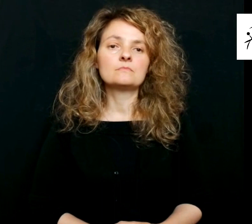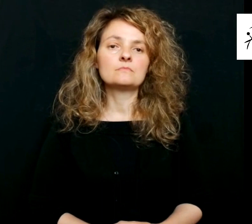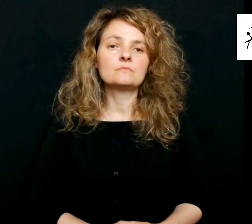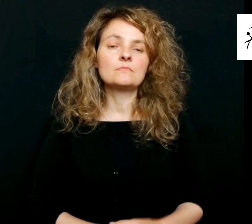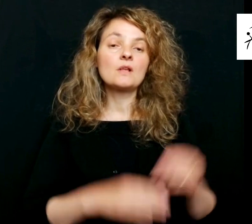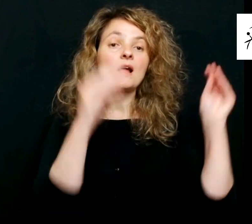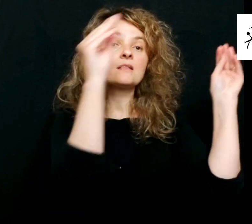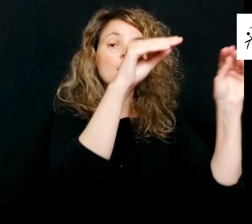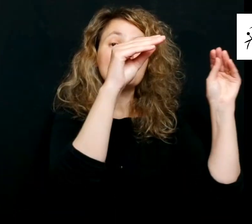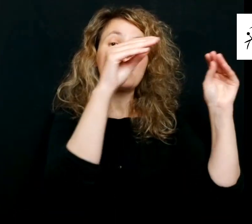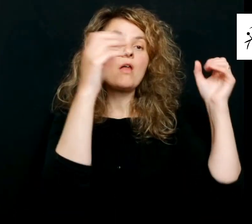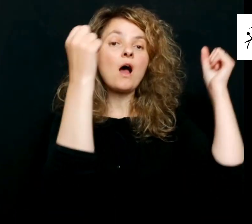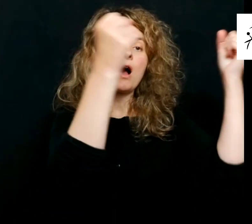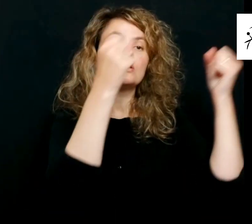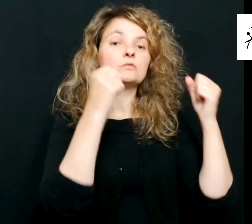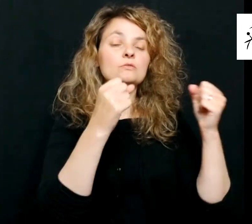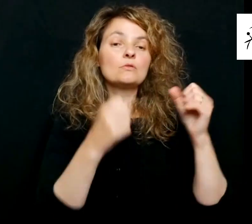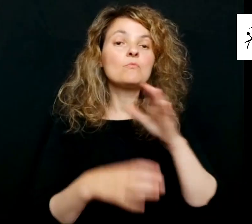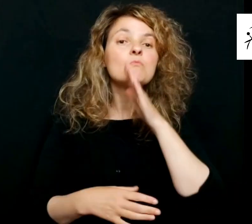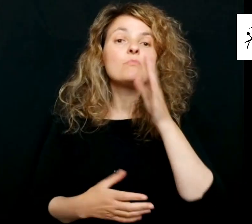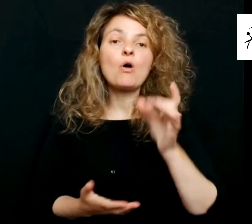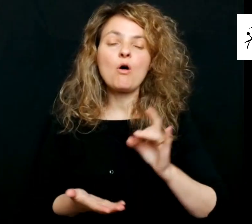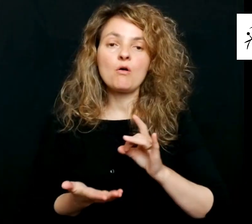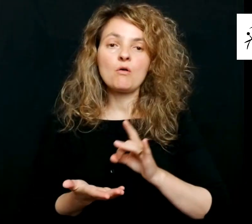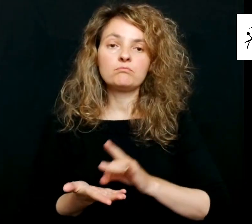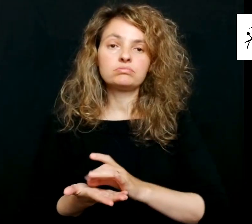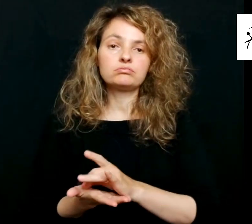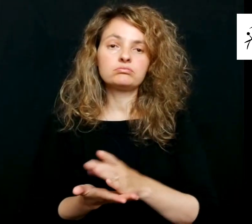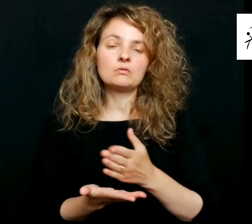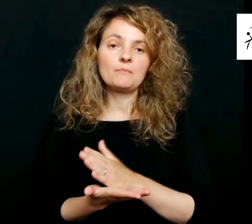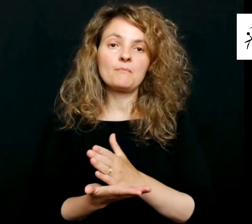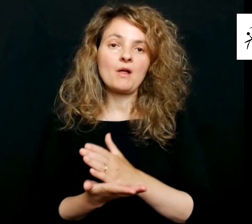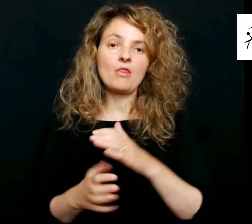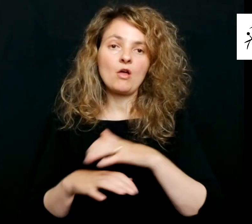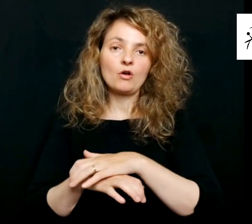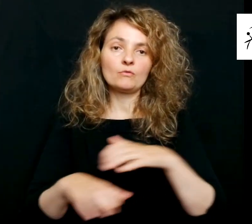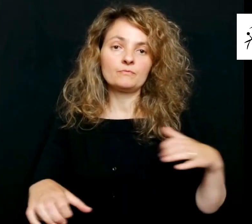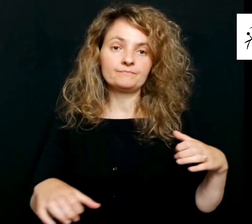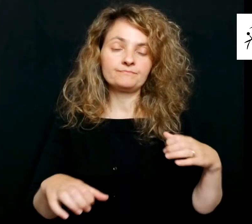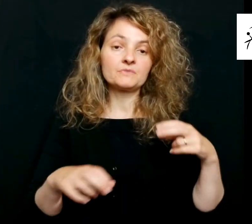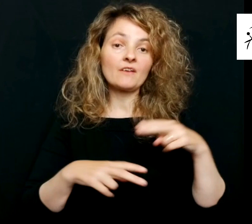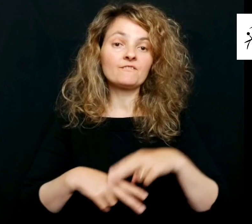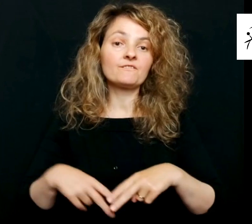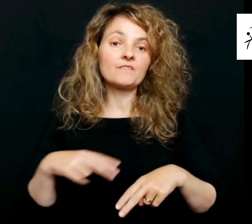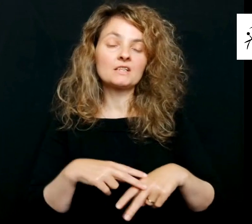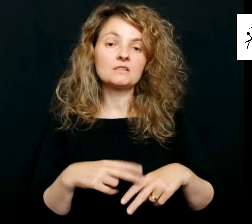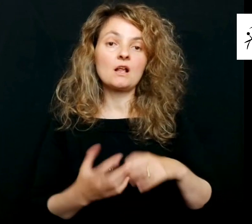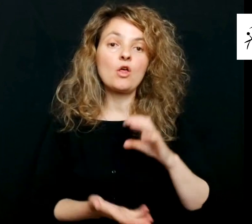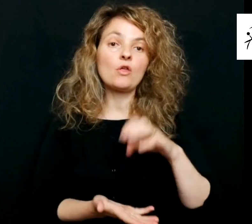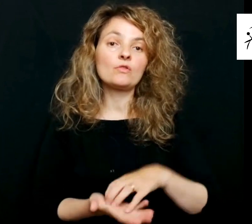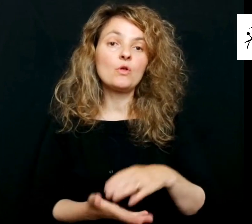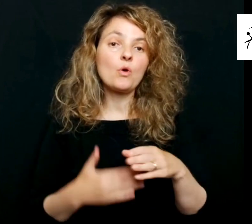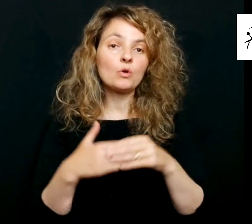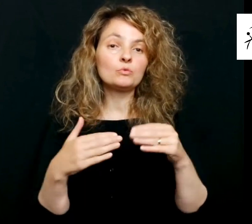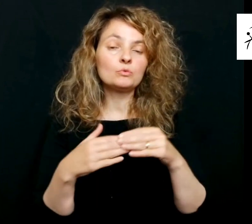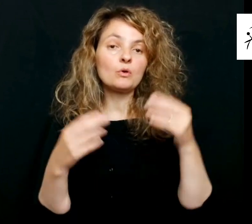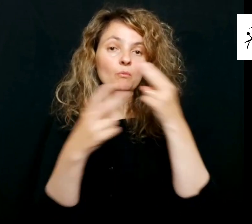Llamado a las autoridades ante el cese masivo de mediadoras, la FESOCE, Entidad Declarada de Utilidad